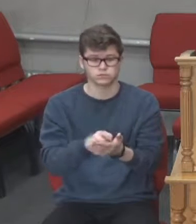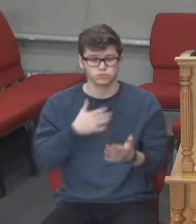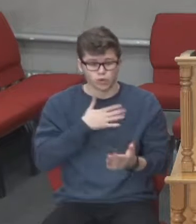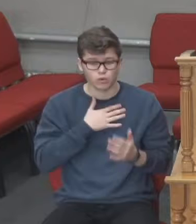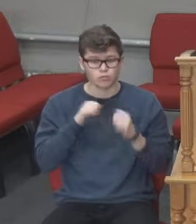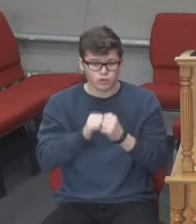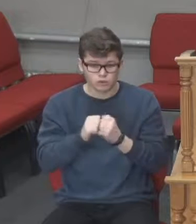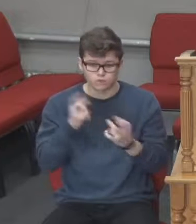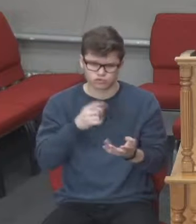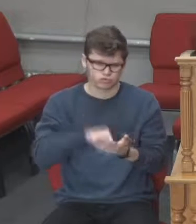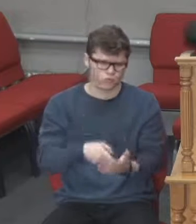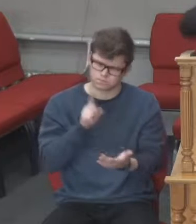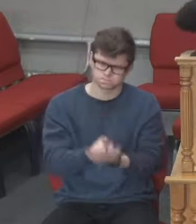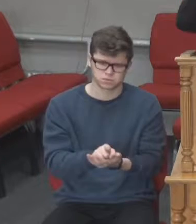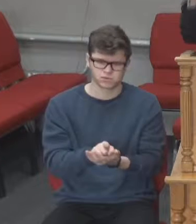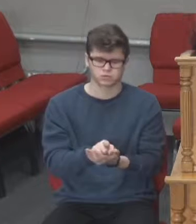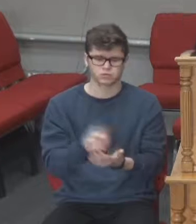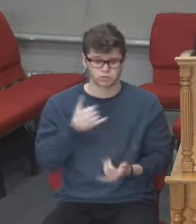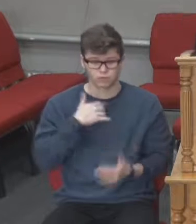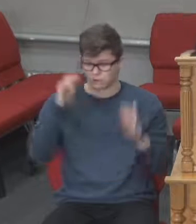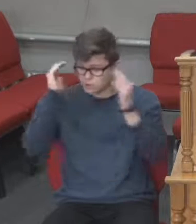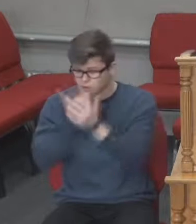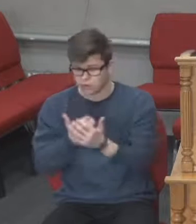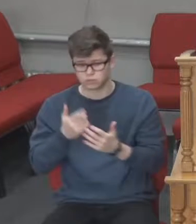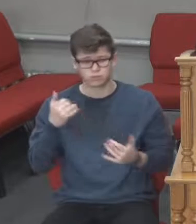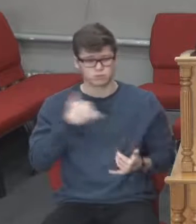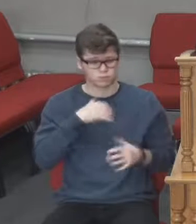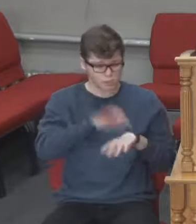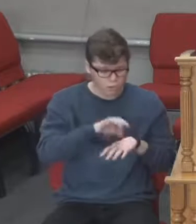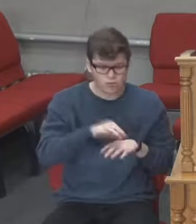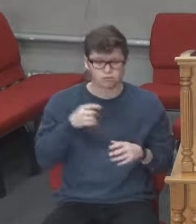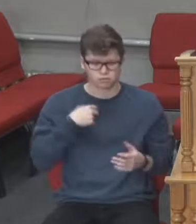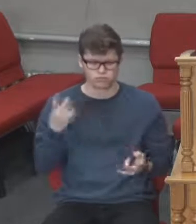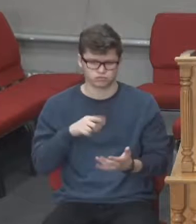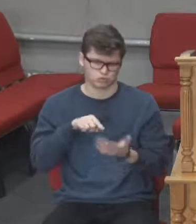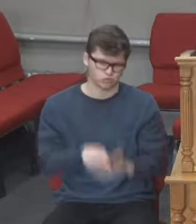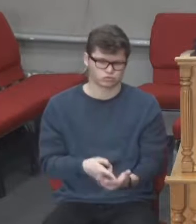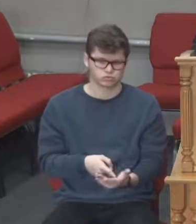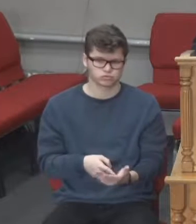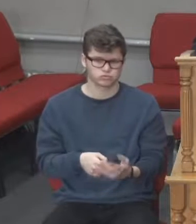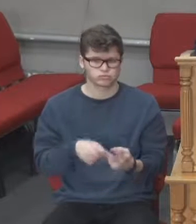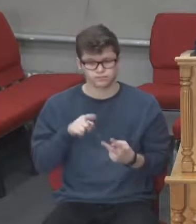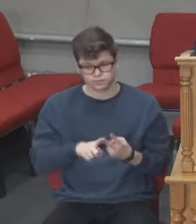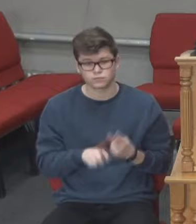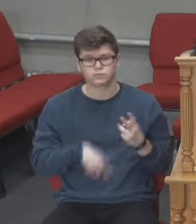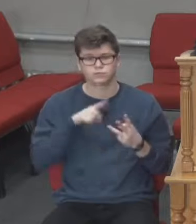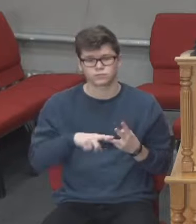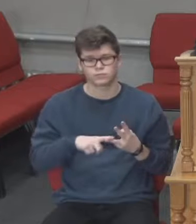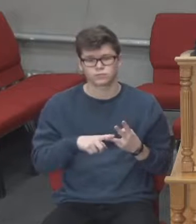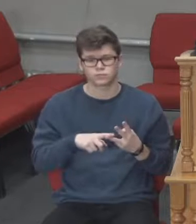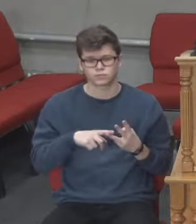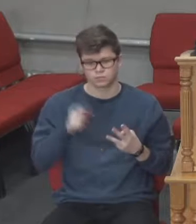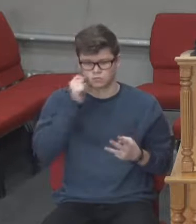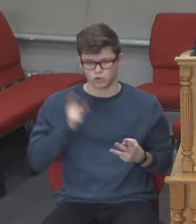молитва має бути конкретною. Не навколо світу, а конкретною. І останнє, це пильнувати.